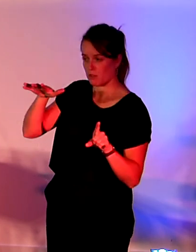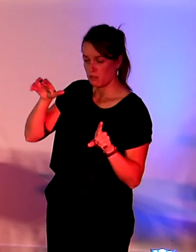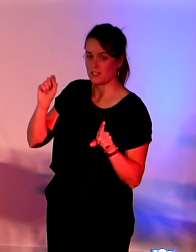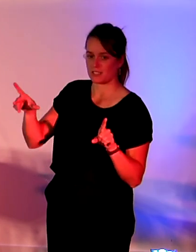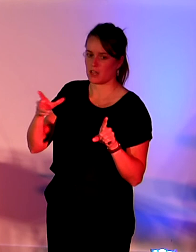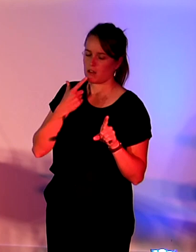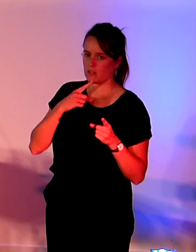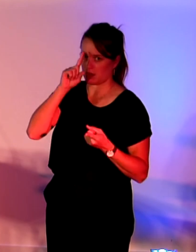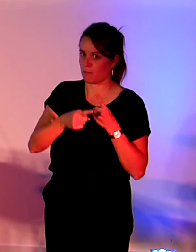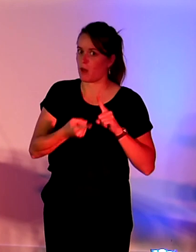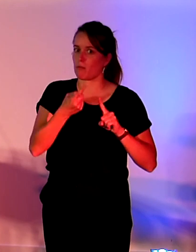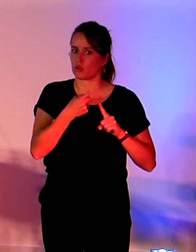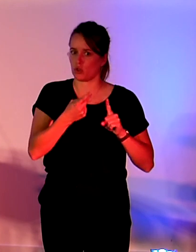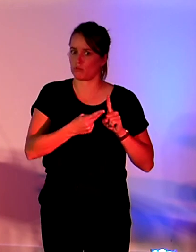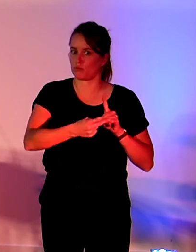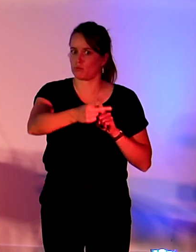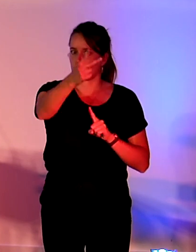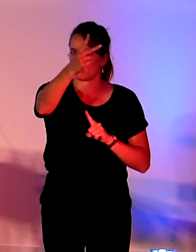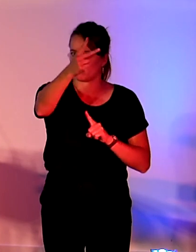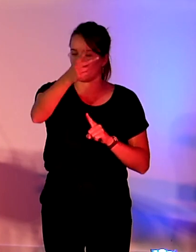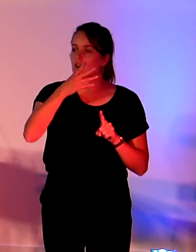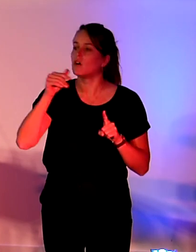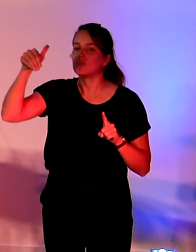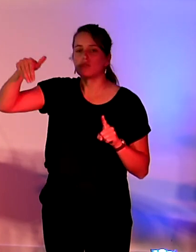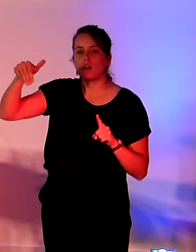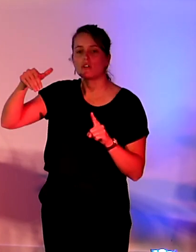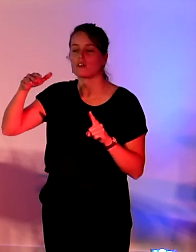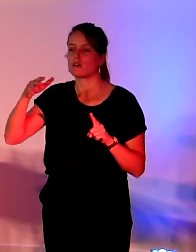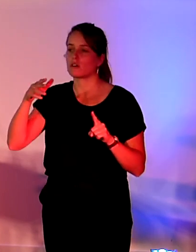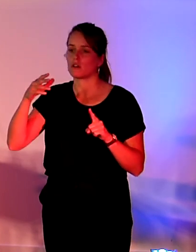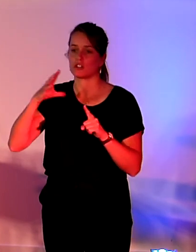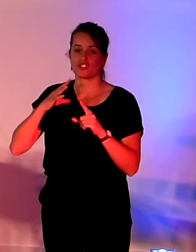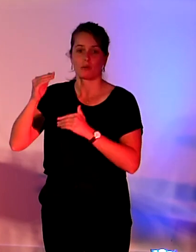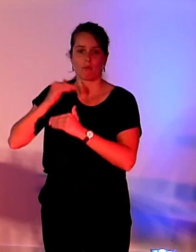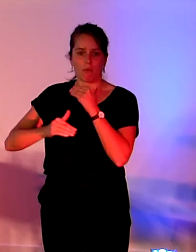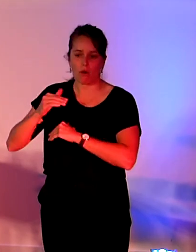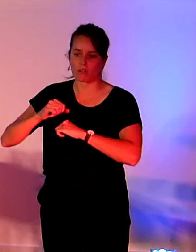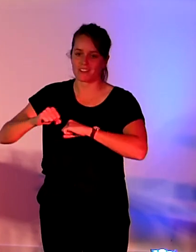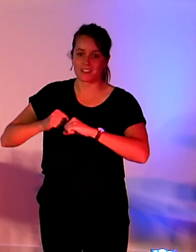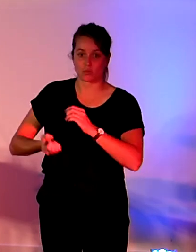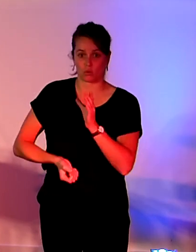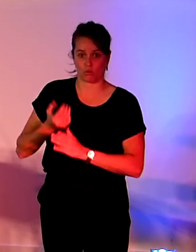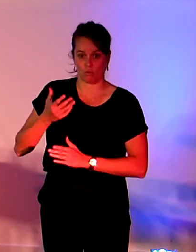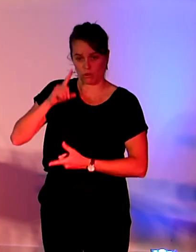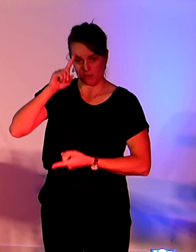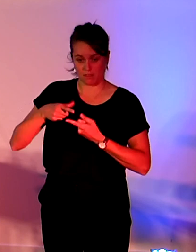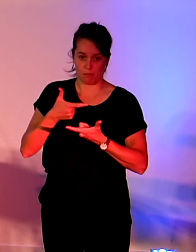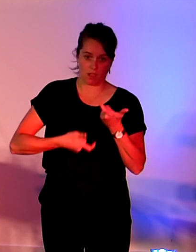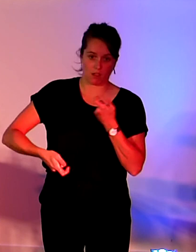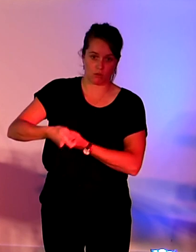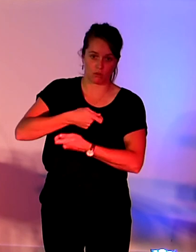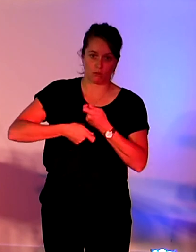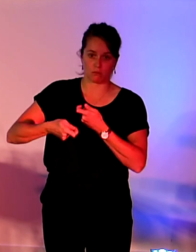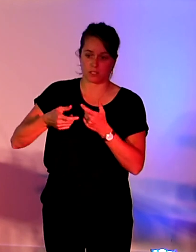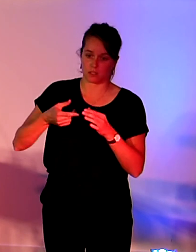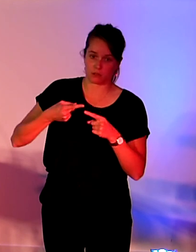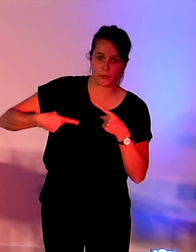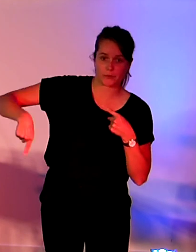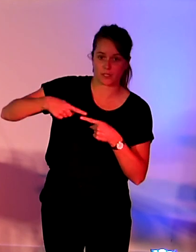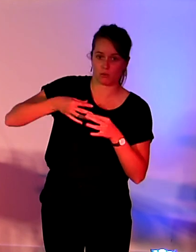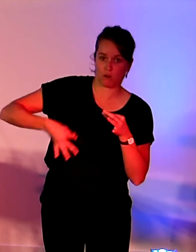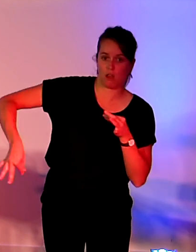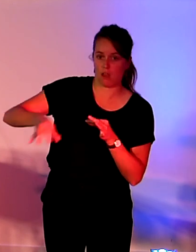plans d'action en fait, les nouveaux plans d'action pour une économie circulaire qui ont été adoptés en février